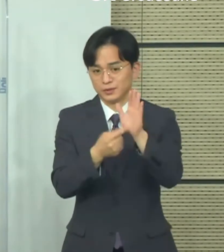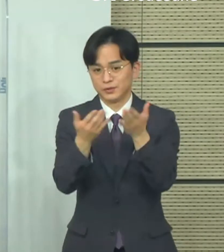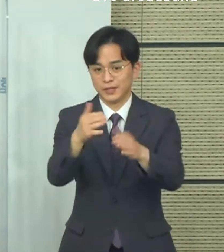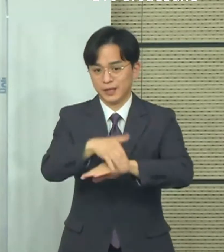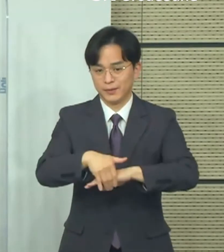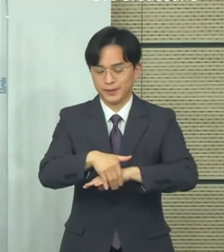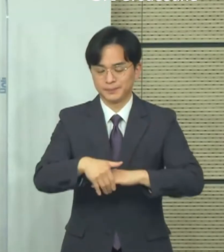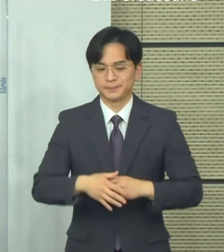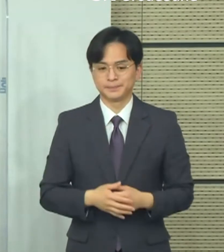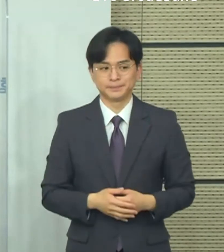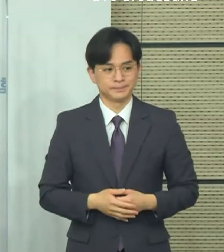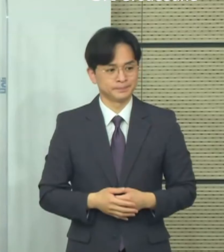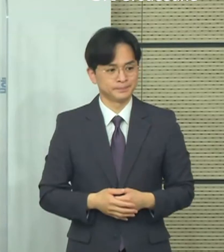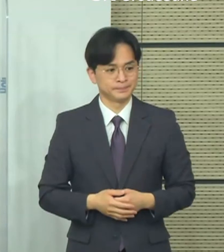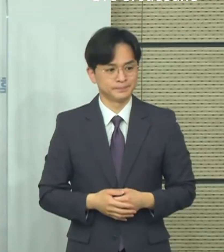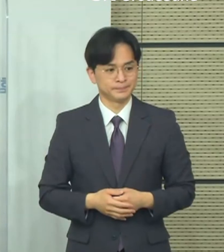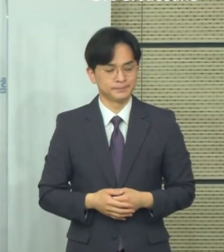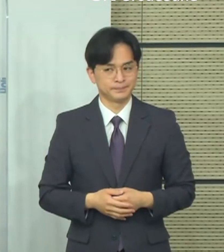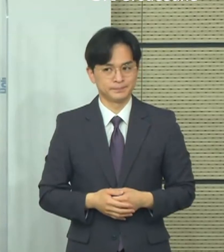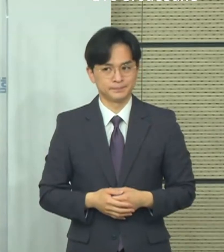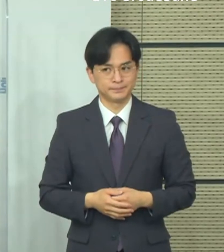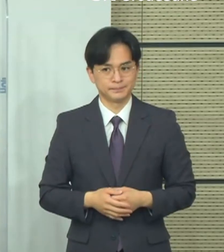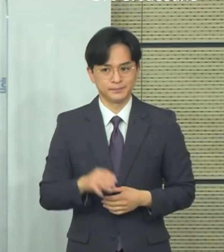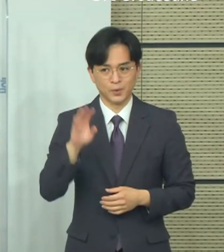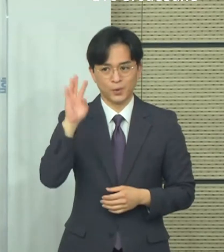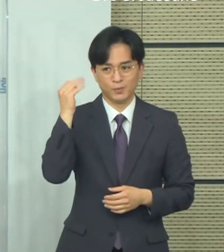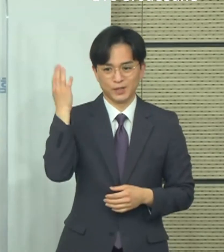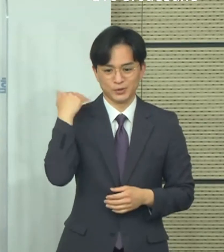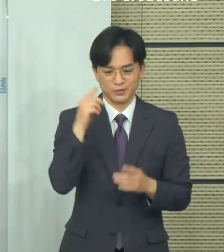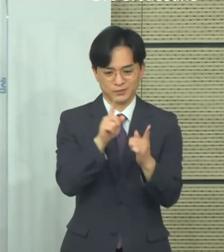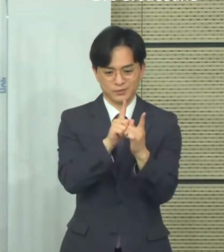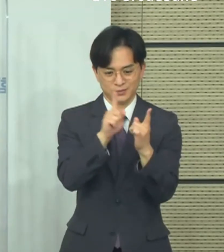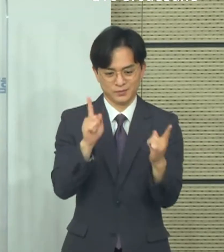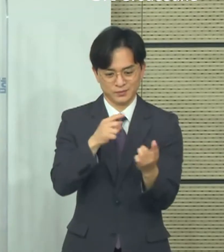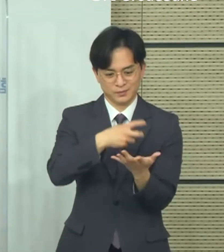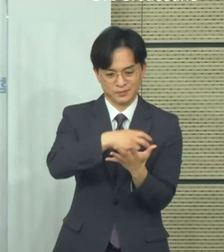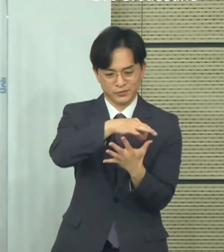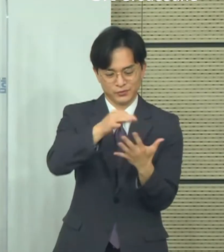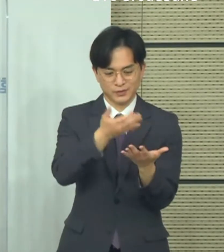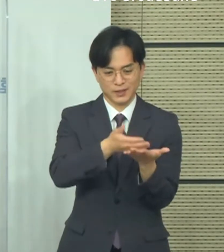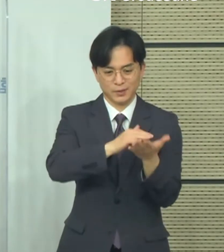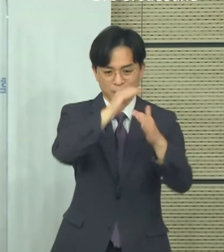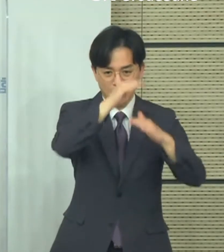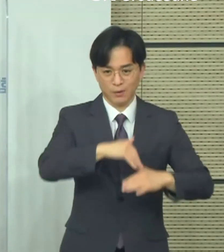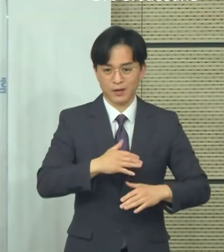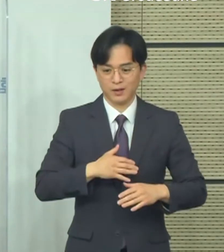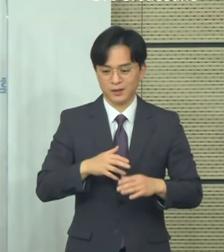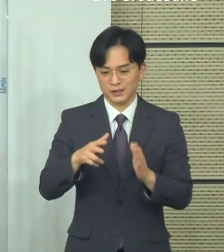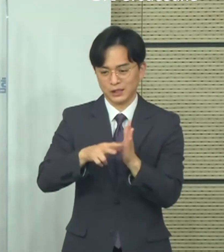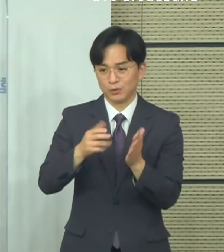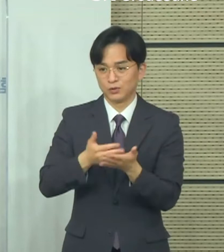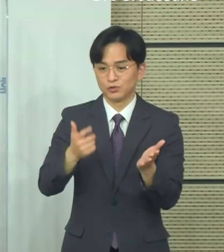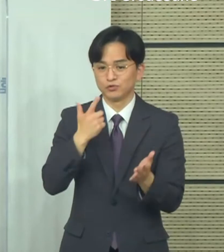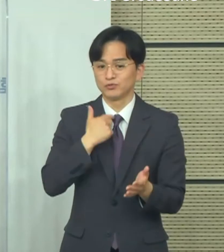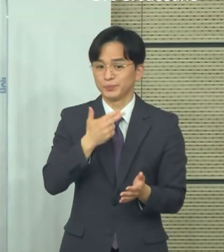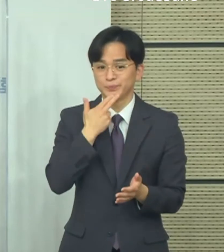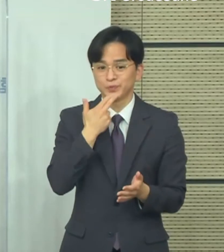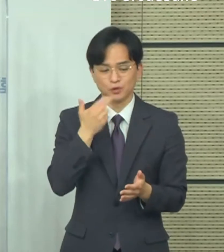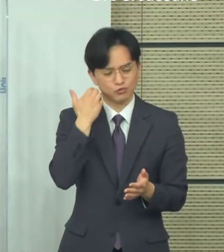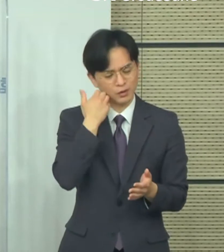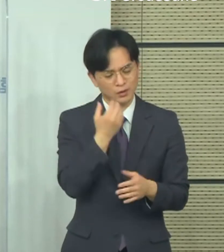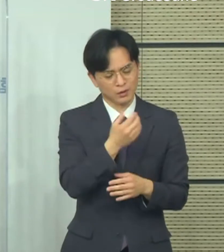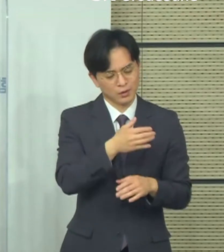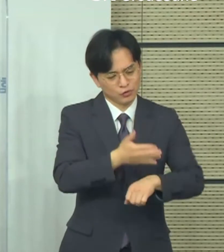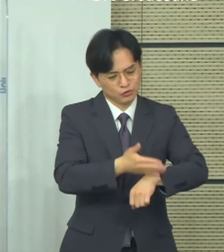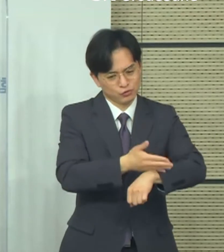작성한 내용이 아닌 것들이 유포되면서 다소 혼선이 벌어지고 있는 것 같은데 첫째 지금 제기하고 계신 이런